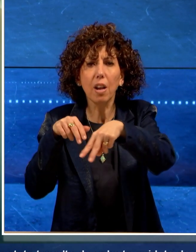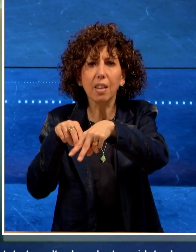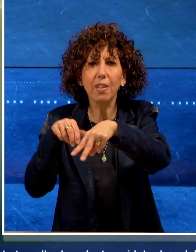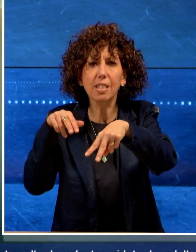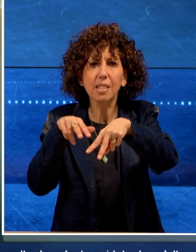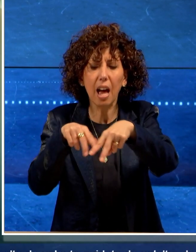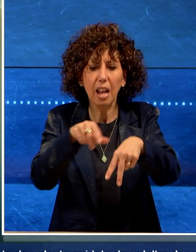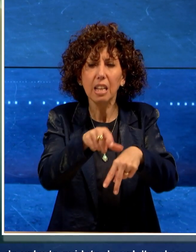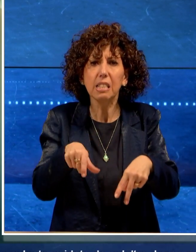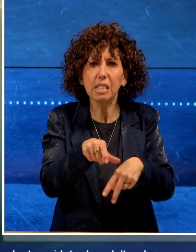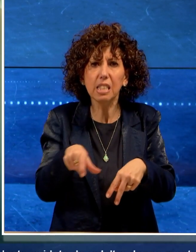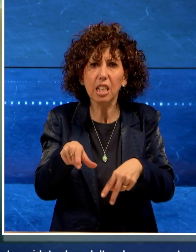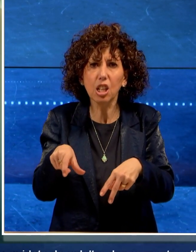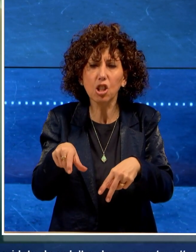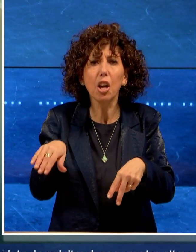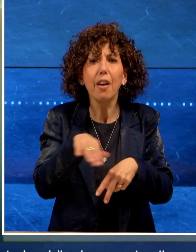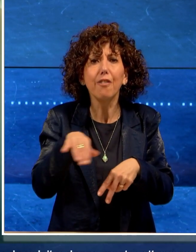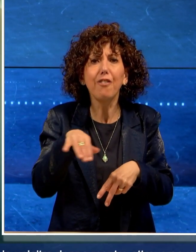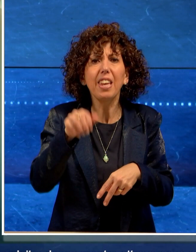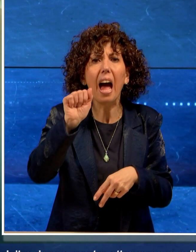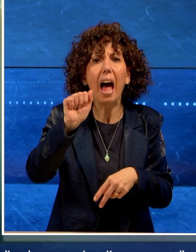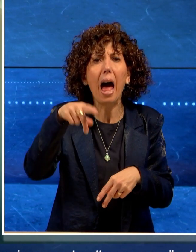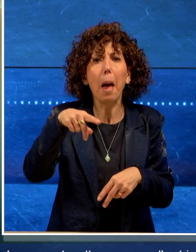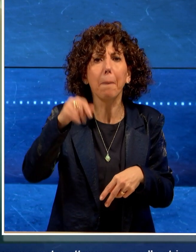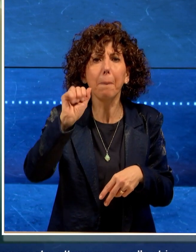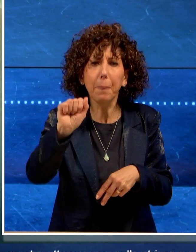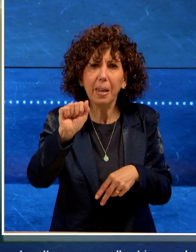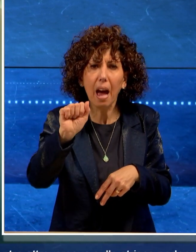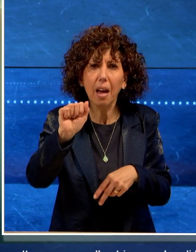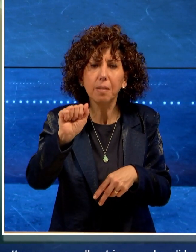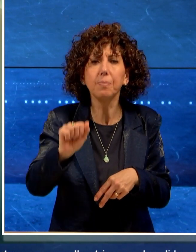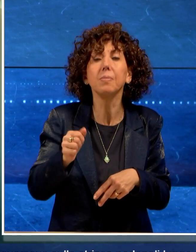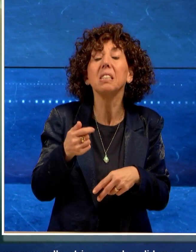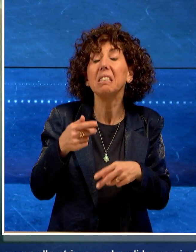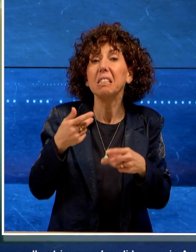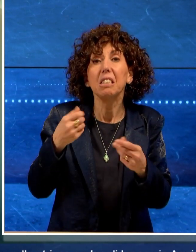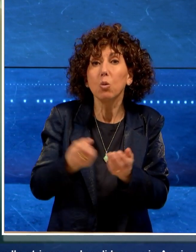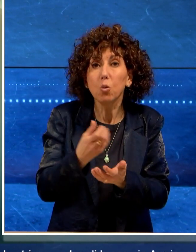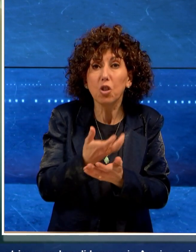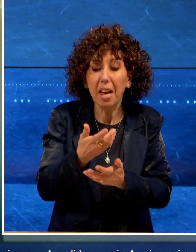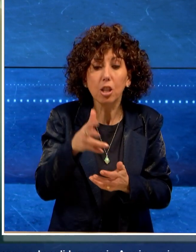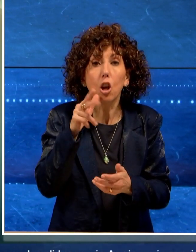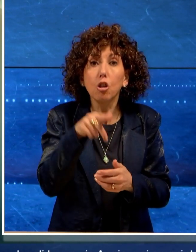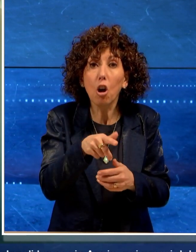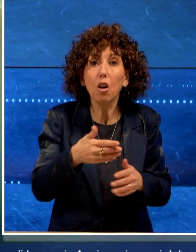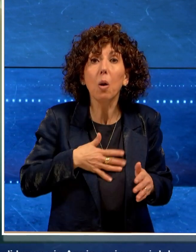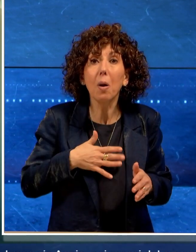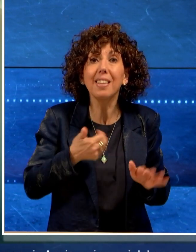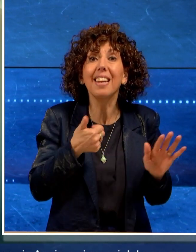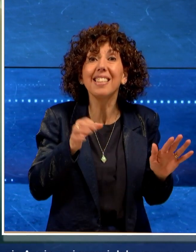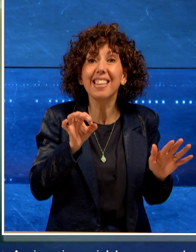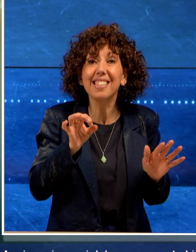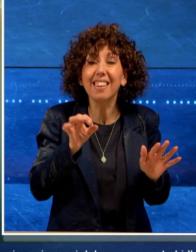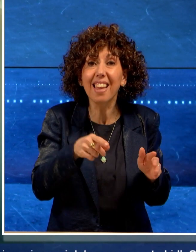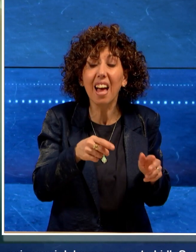sulle strisce pedonali lungo via Appia. Secondo quanto si è appreso, la vittima di 60 anni è